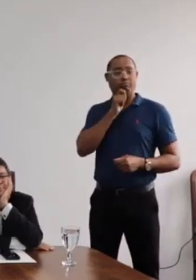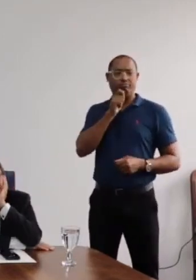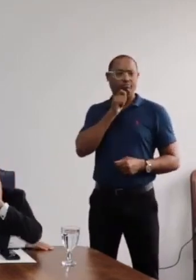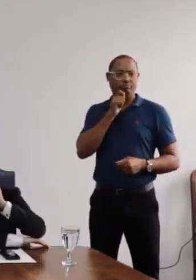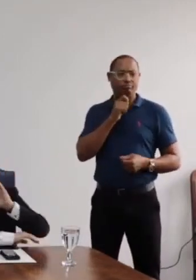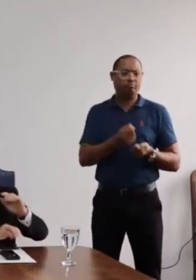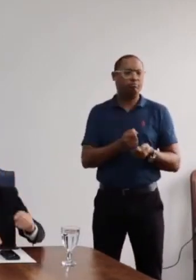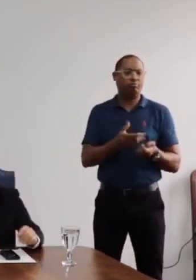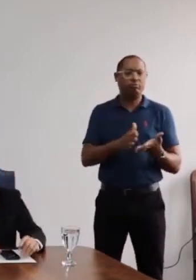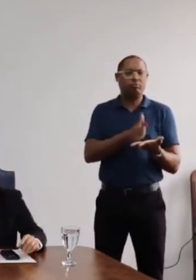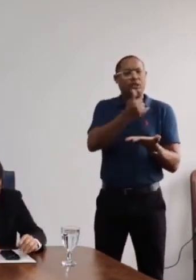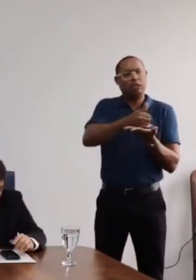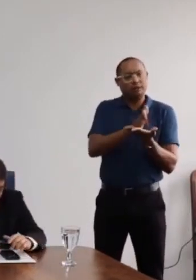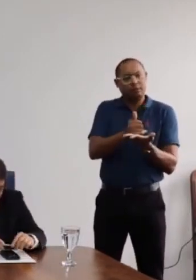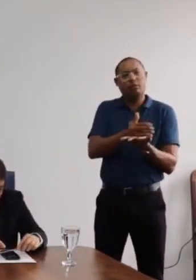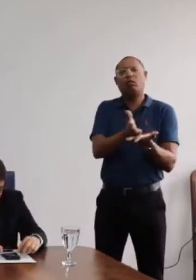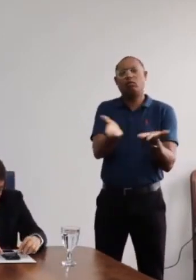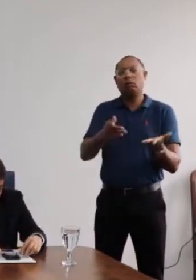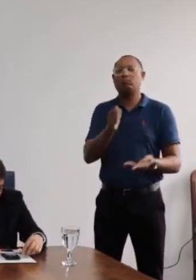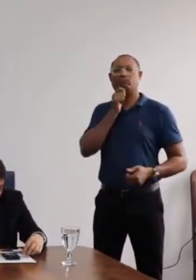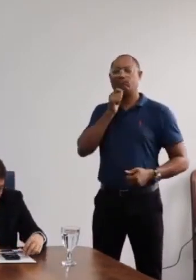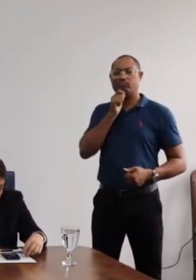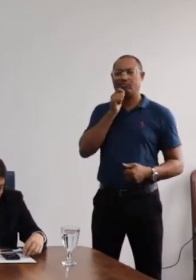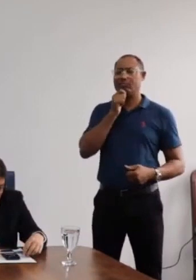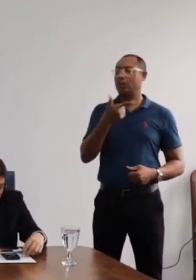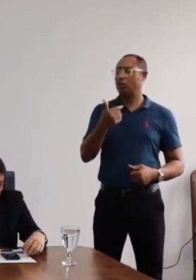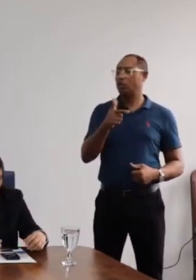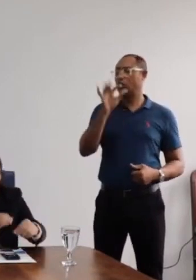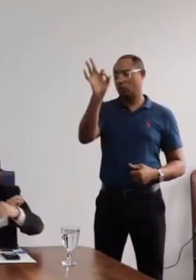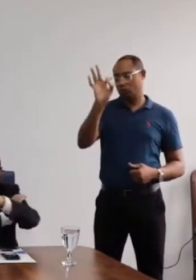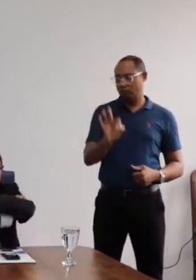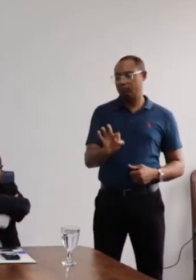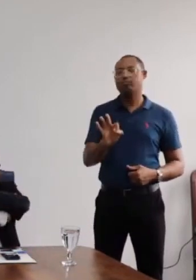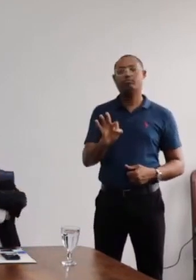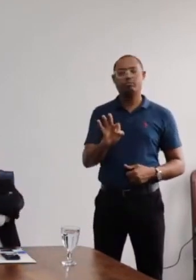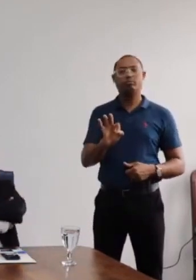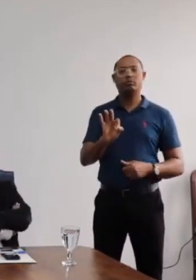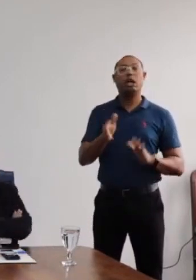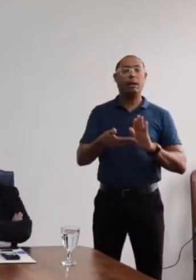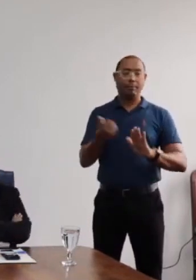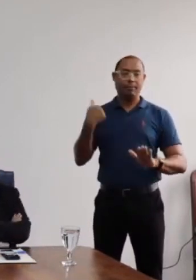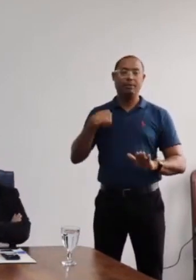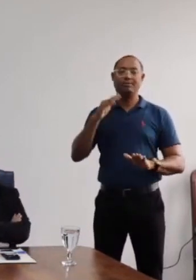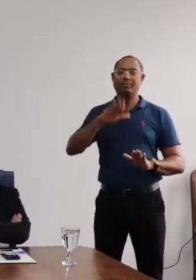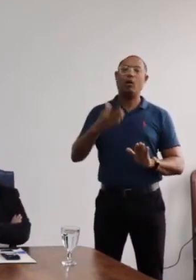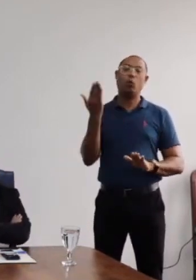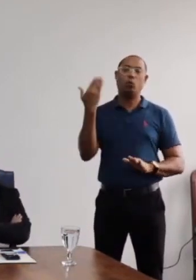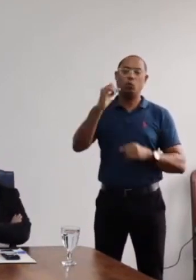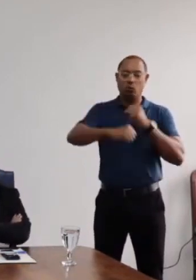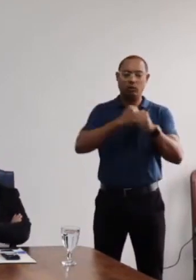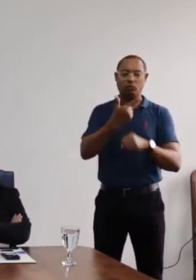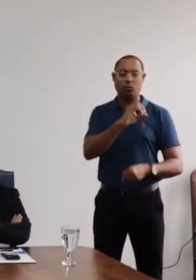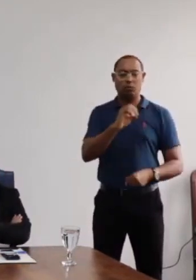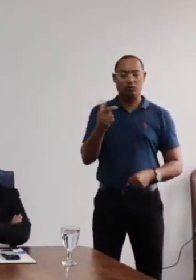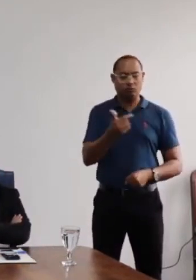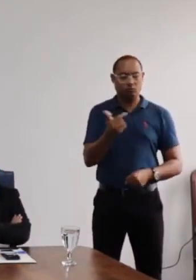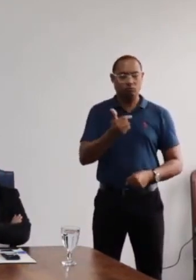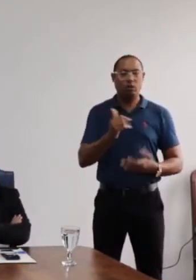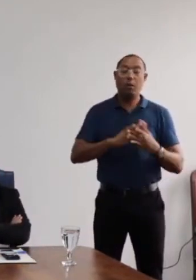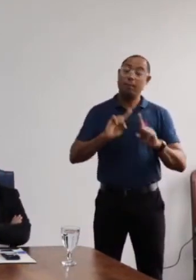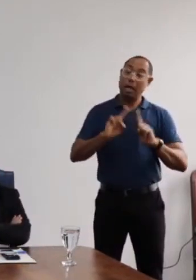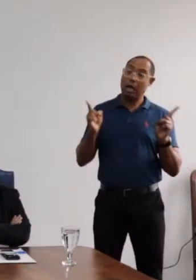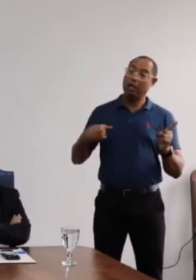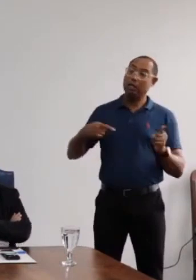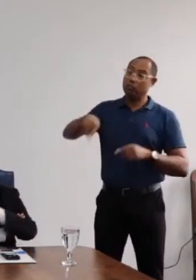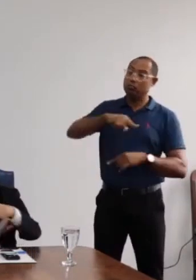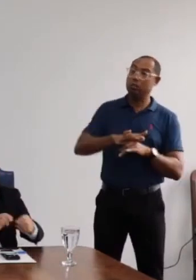distribuição, de modo que ainda operamos com 12% do orçamento inferior ao ano passado, mas